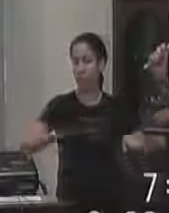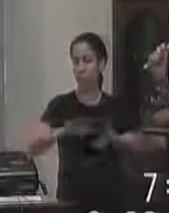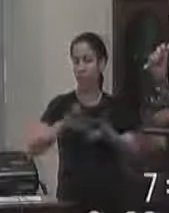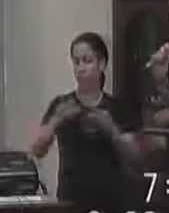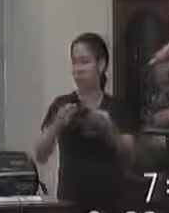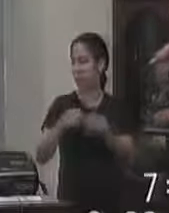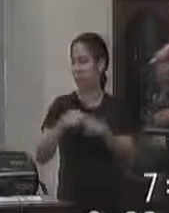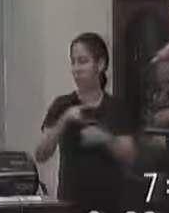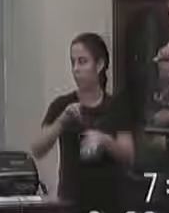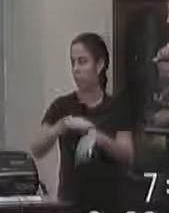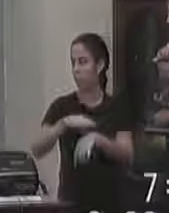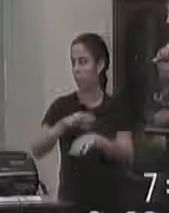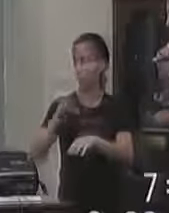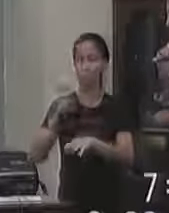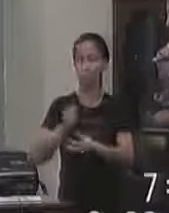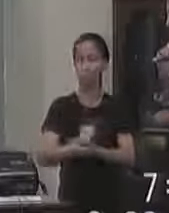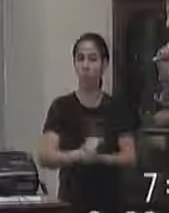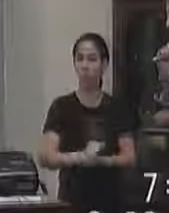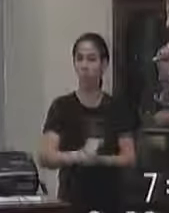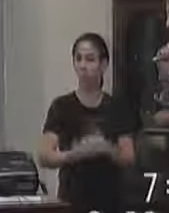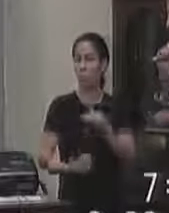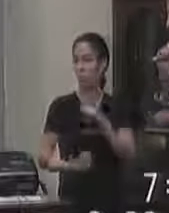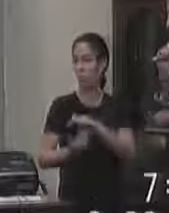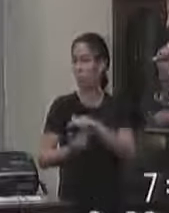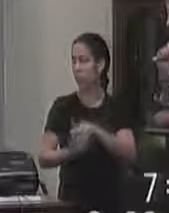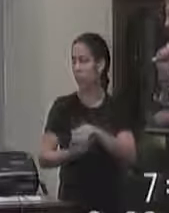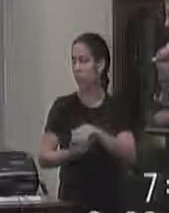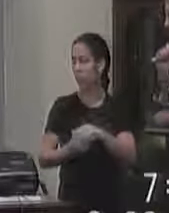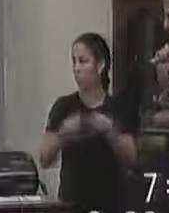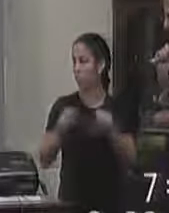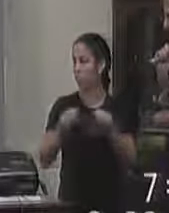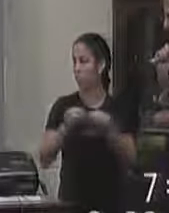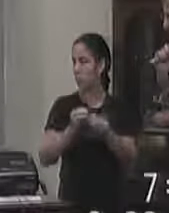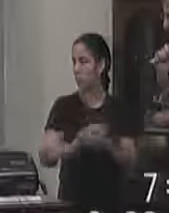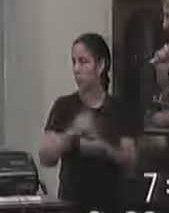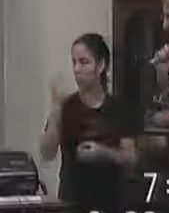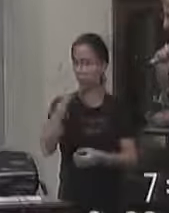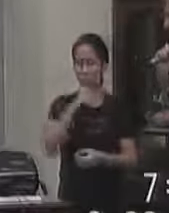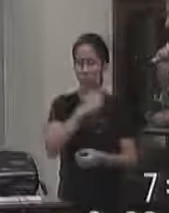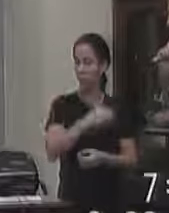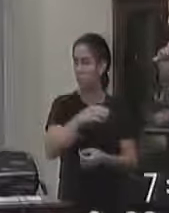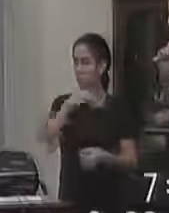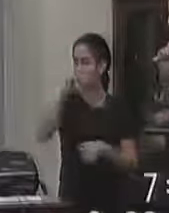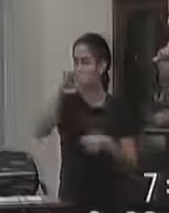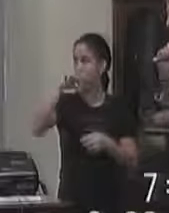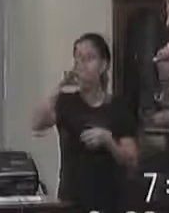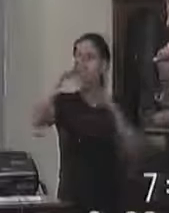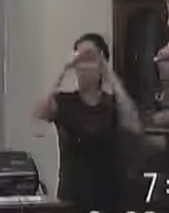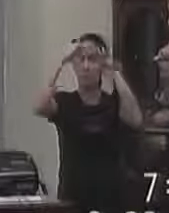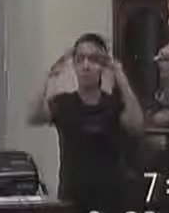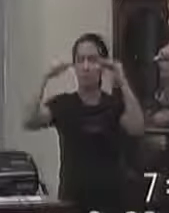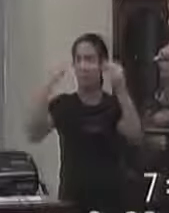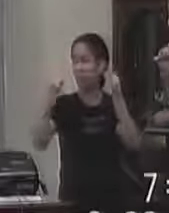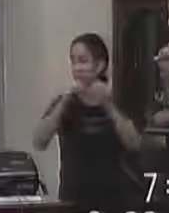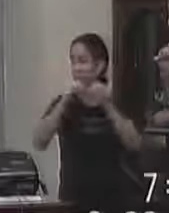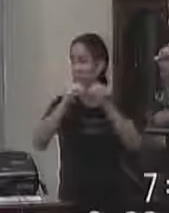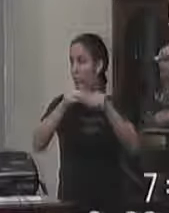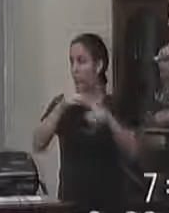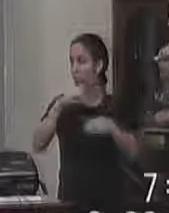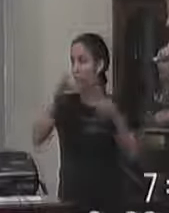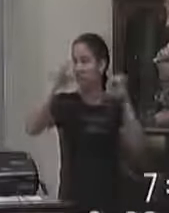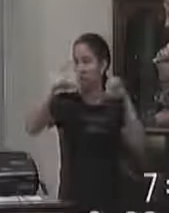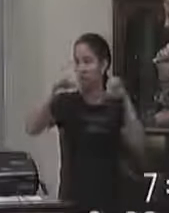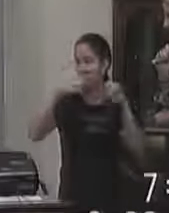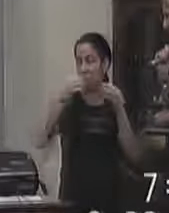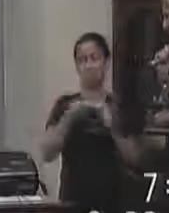pintamos o banheiro nós pintamos enfim ao entorno nós conseguimos tirar goteira nós conseguimos arrumar a biqueira que estava caindo